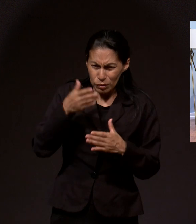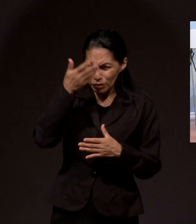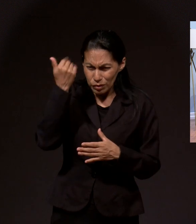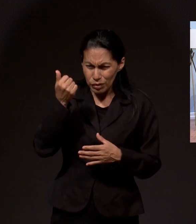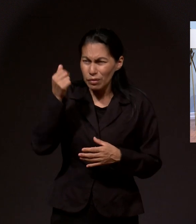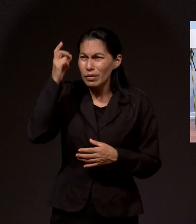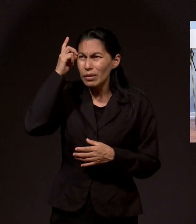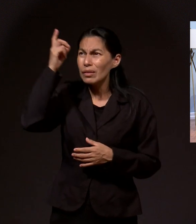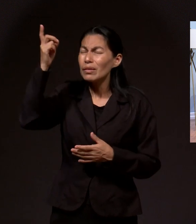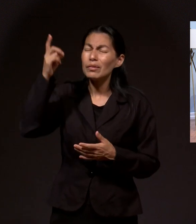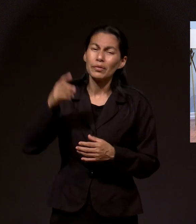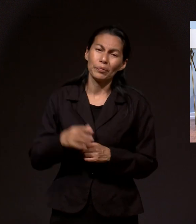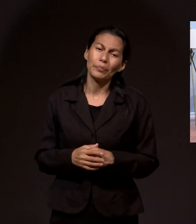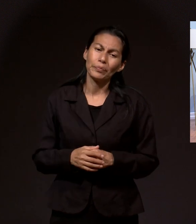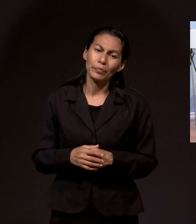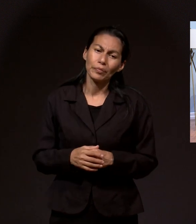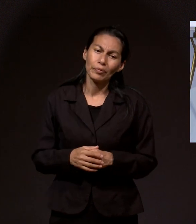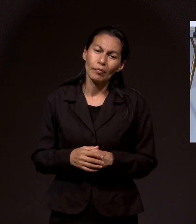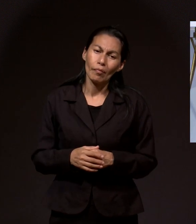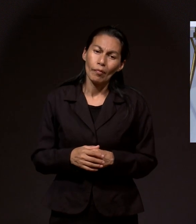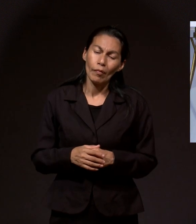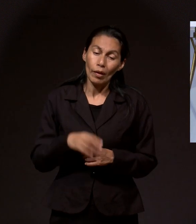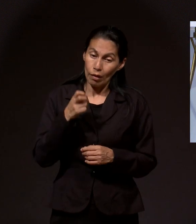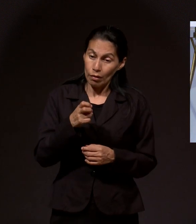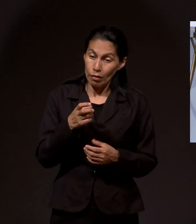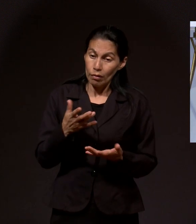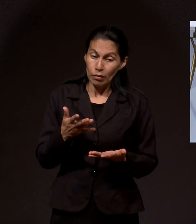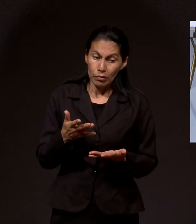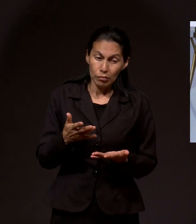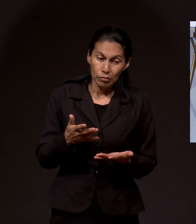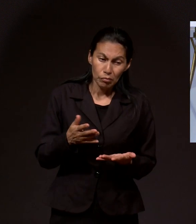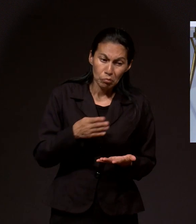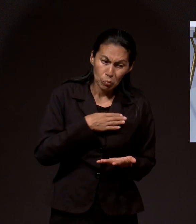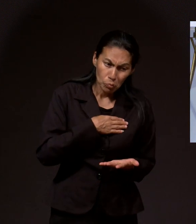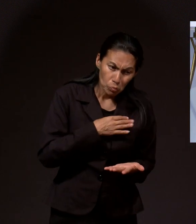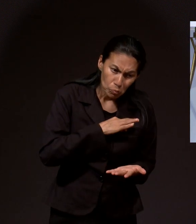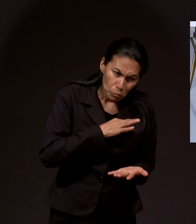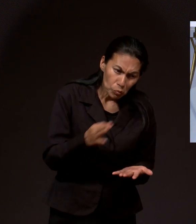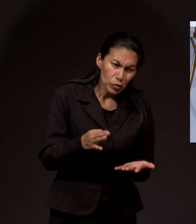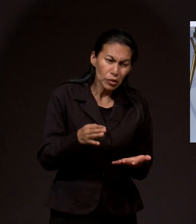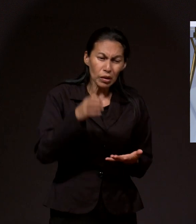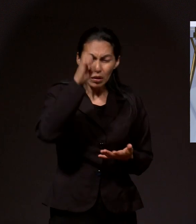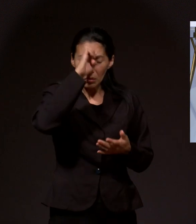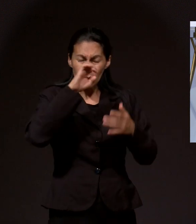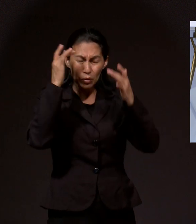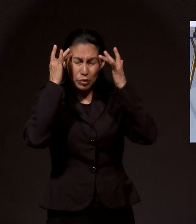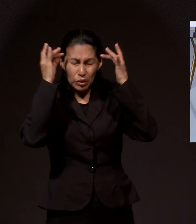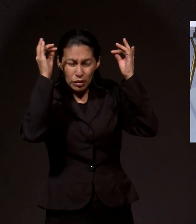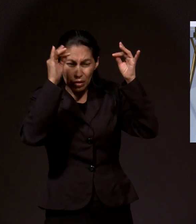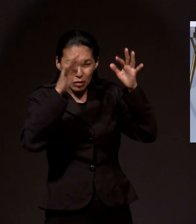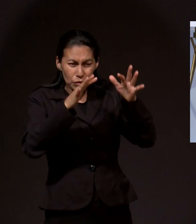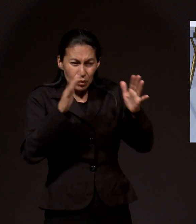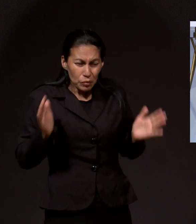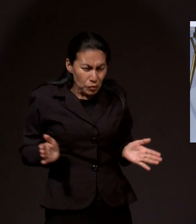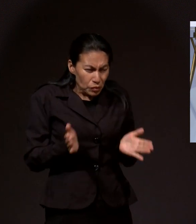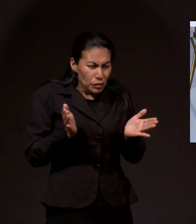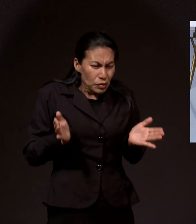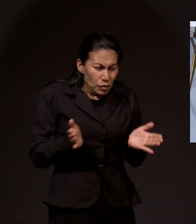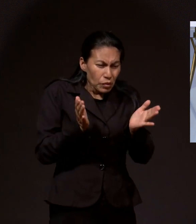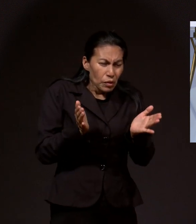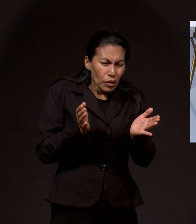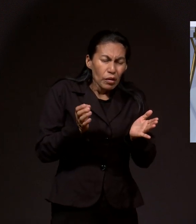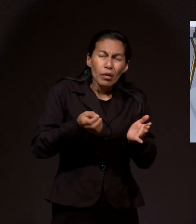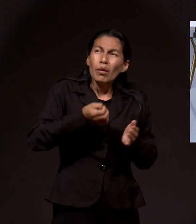cosas de la Biblia acerca de Dios, pueden llegar a motivarse por el Espíritu de Dios